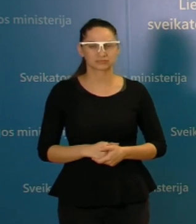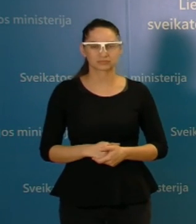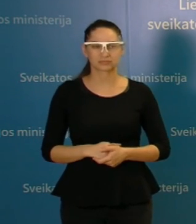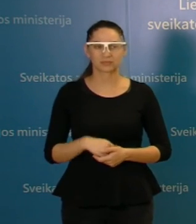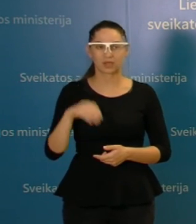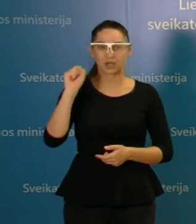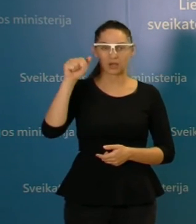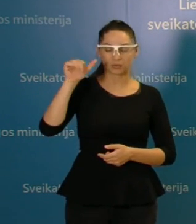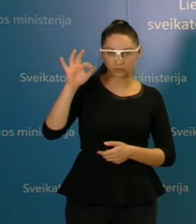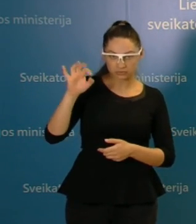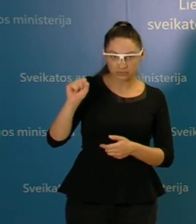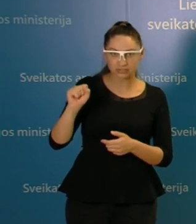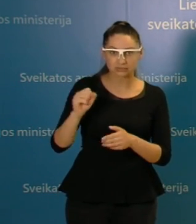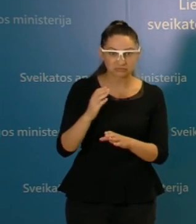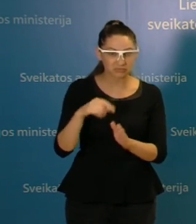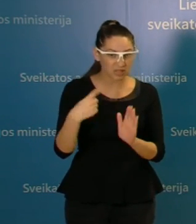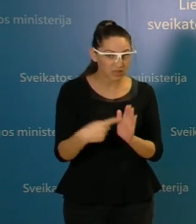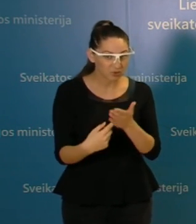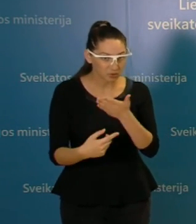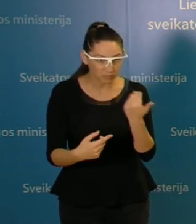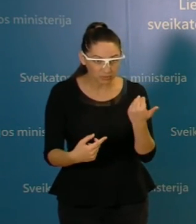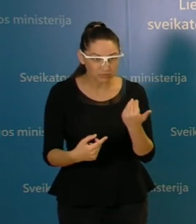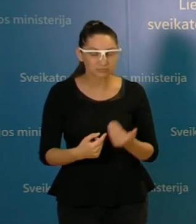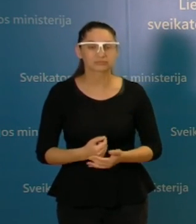Augustai, kaip suprantu viskas iš jūsų pusės?